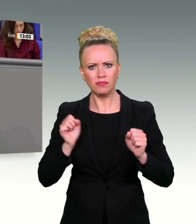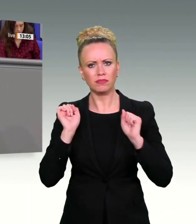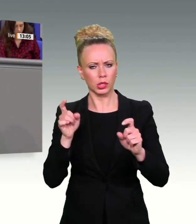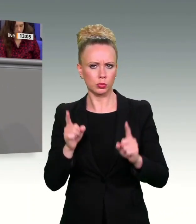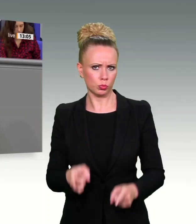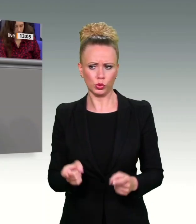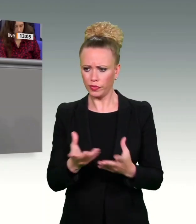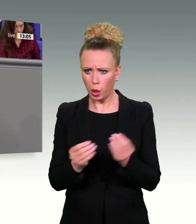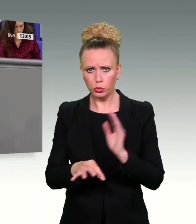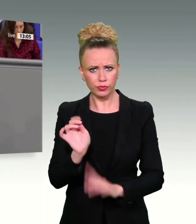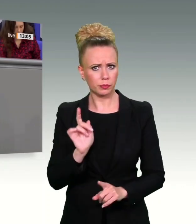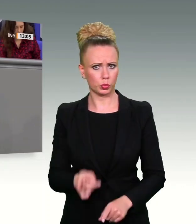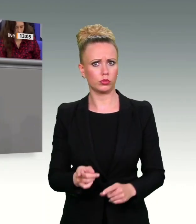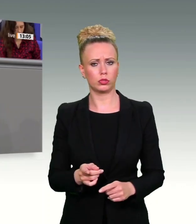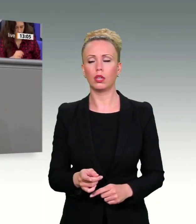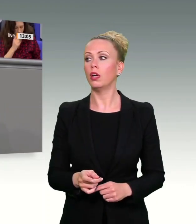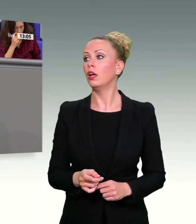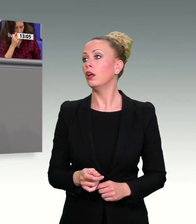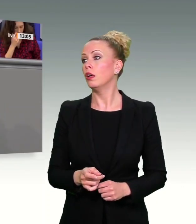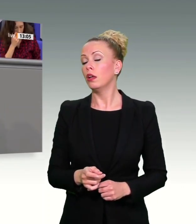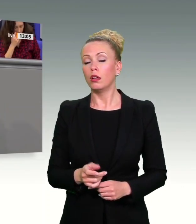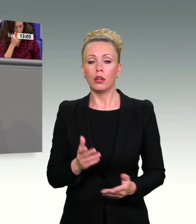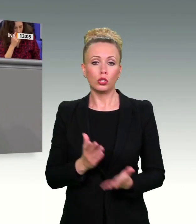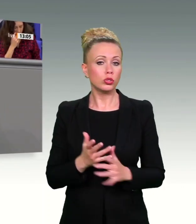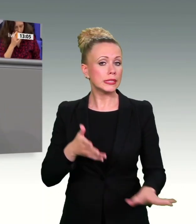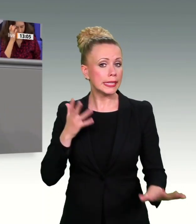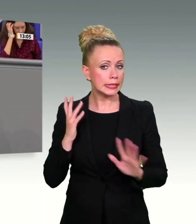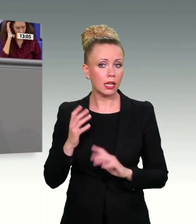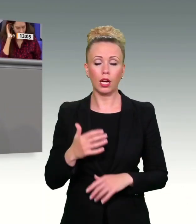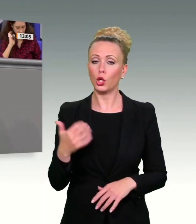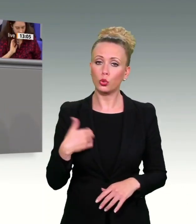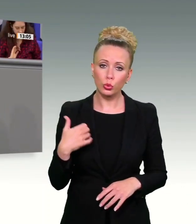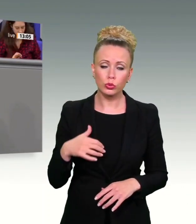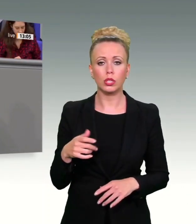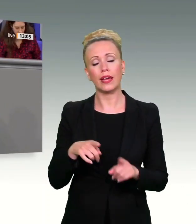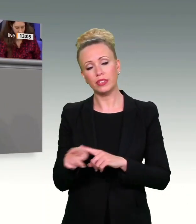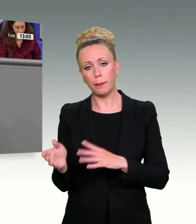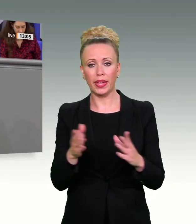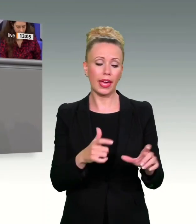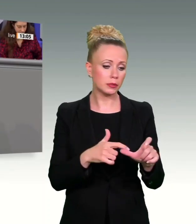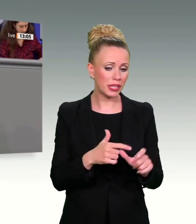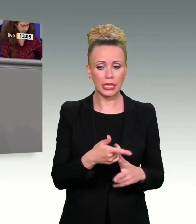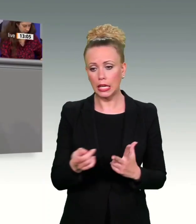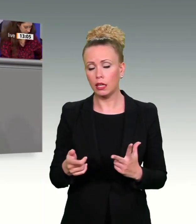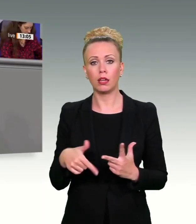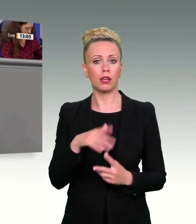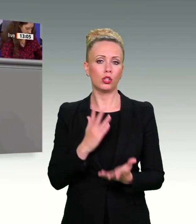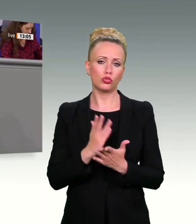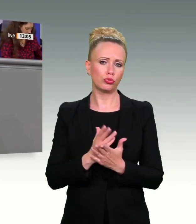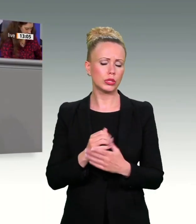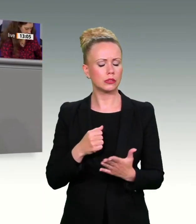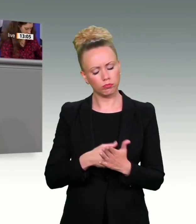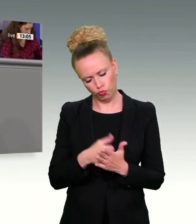in diesem Hause von den Grünen, von der FDP, von beiden Teilen der SPD immer die gleiche Kampfrhetorik gegen die